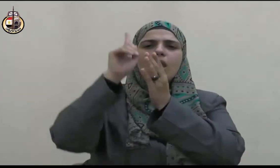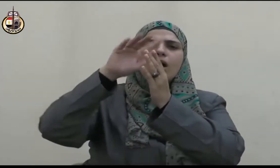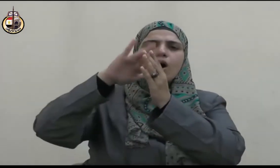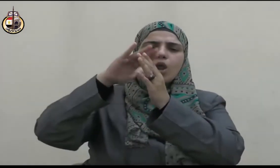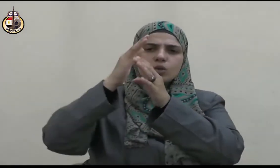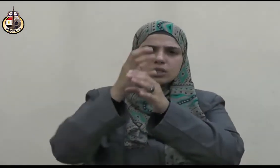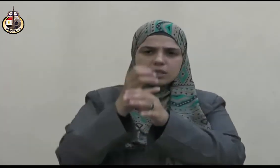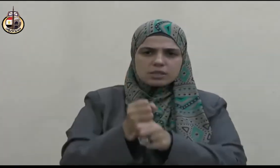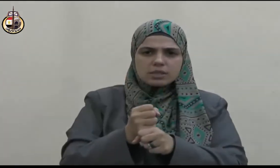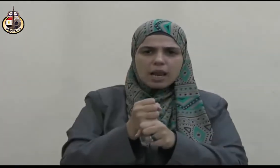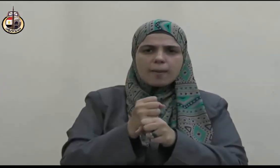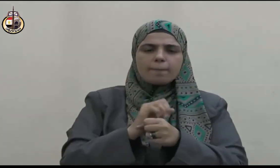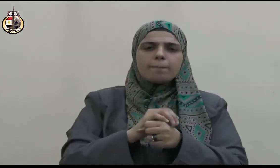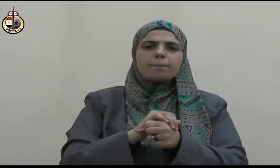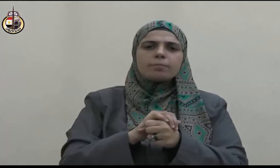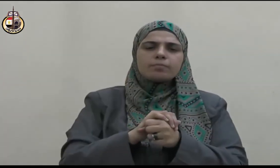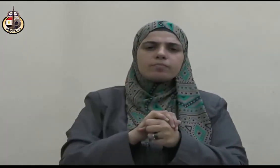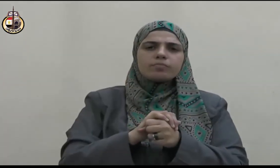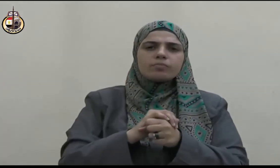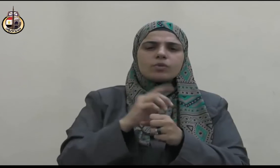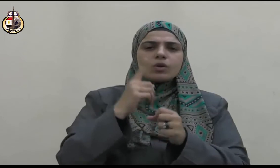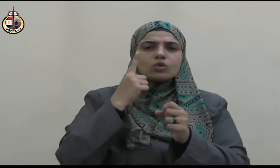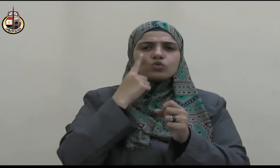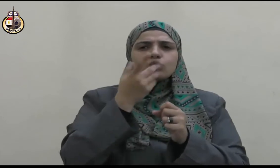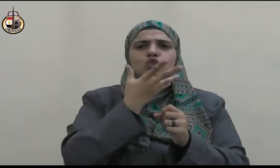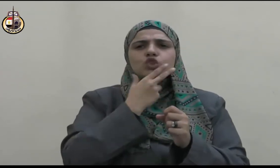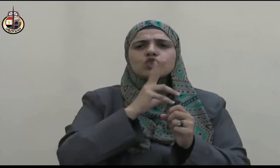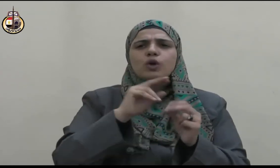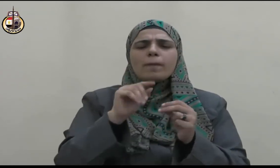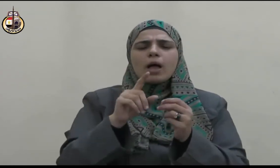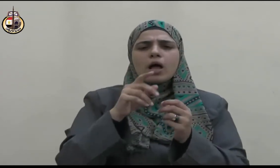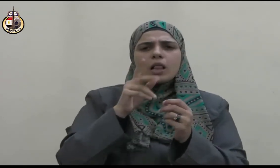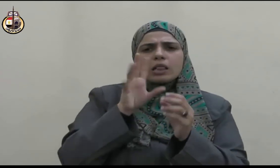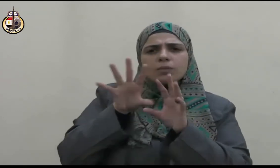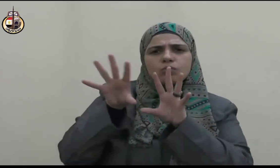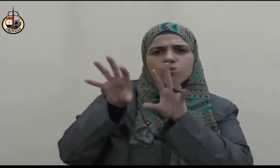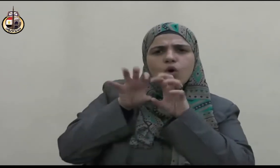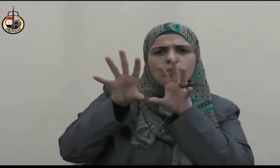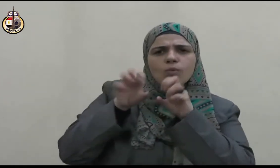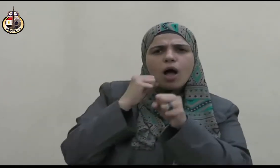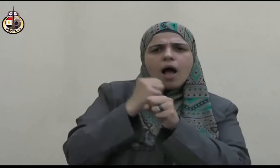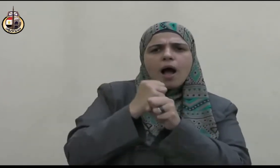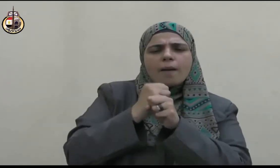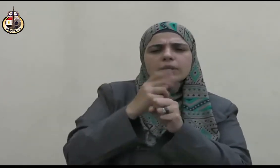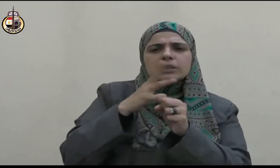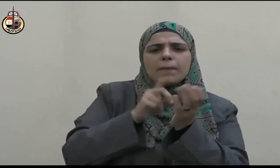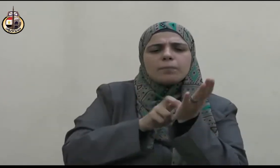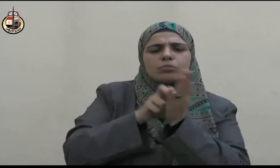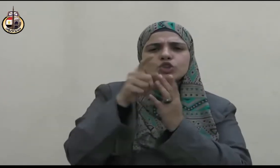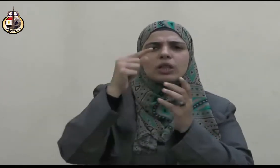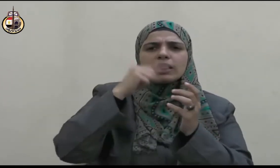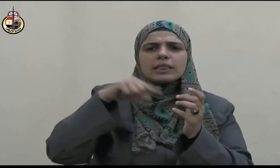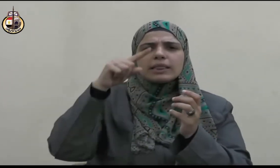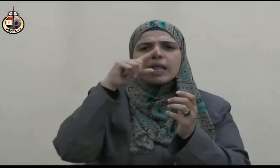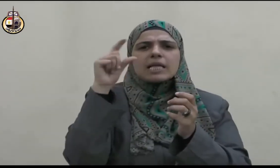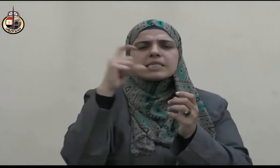فسددوا وقاربوا وأبشروا واستعينوا بالغدوة والروحة وشيء من